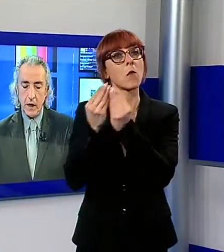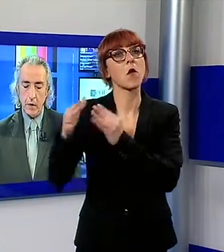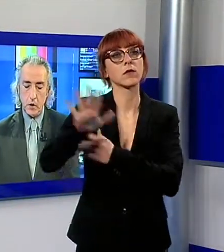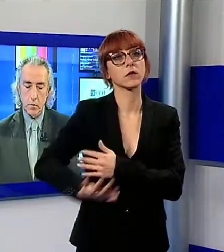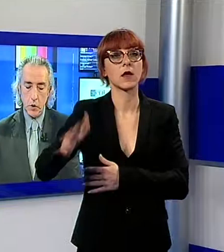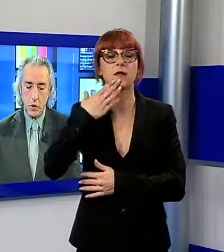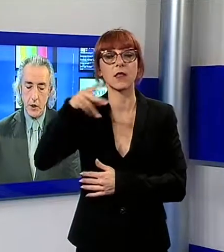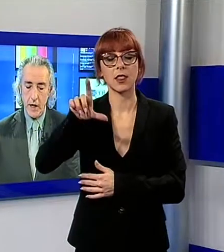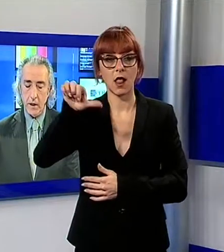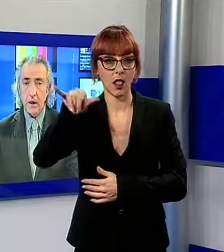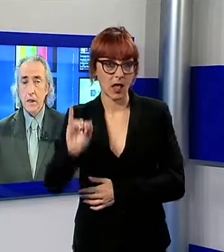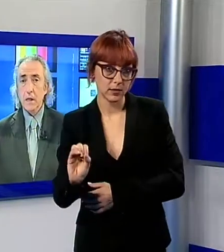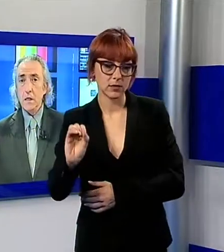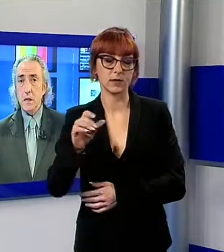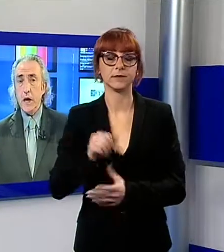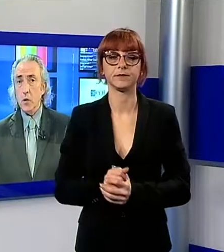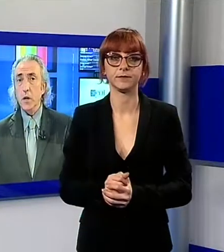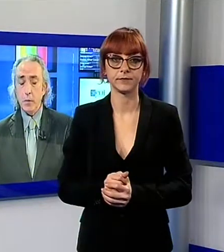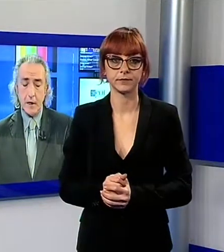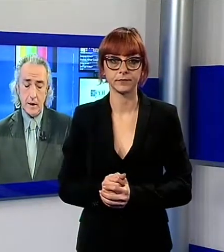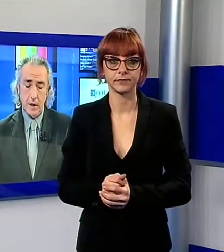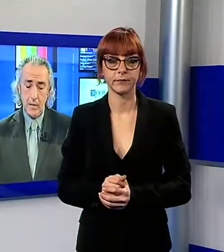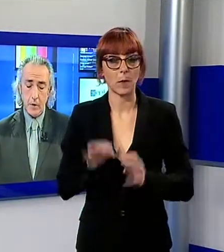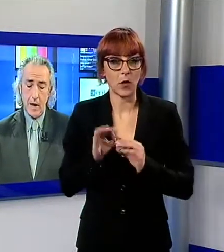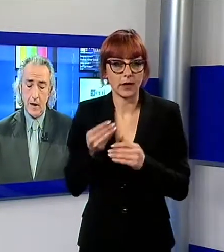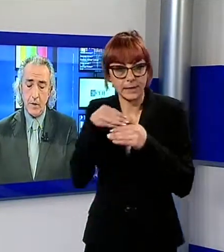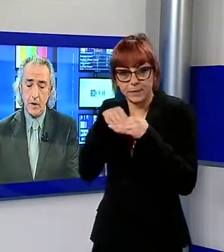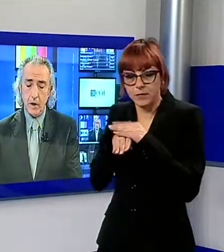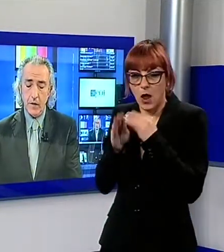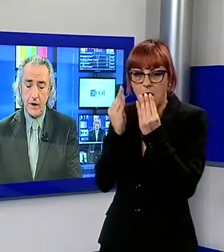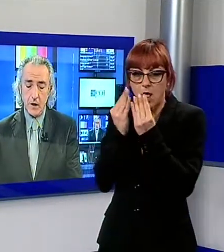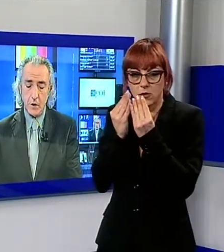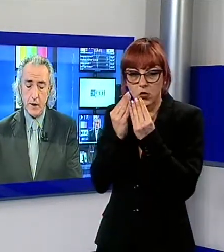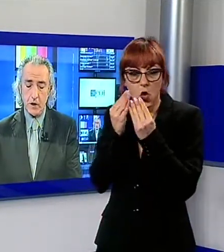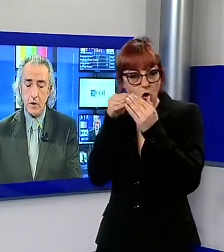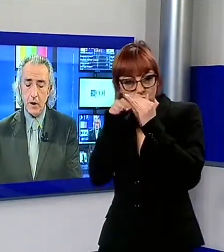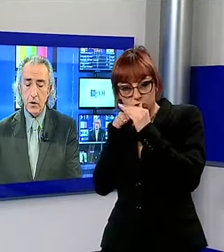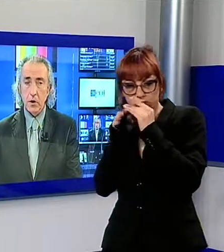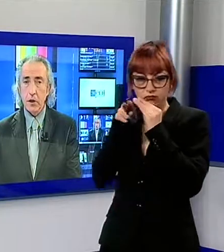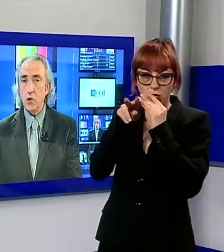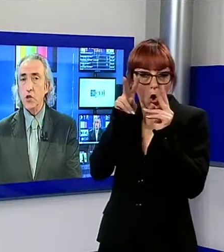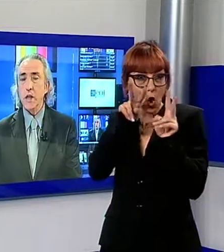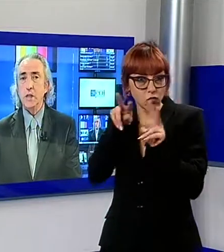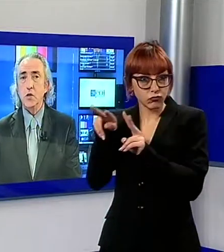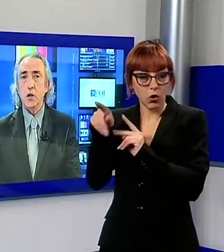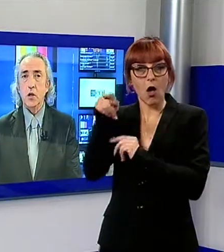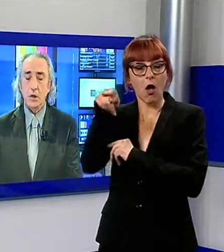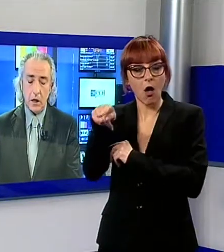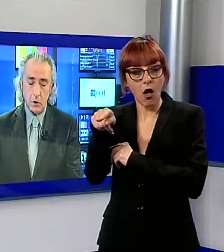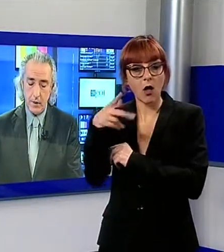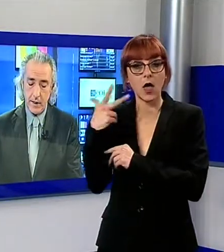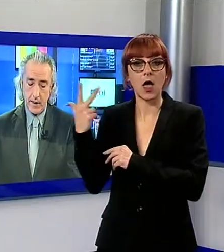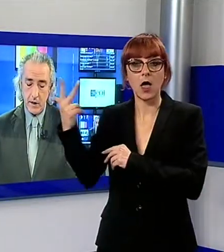si stavano recando sul posto. Gli agenti si erano quindi appostati nella boscaglia per seguire le fasi dello spaccio quando tre soggetti si sono